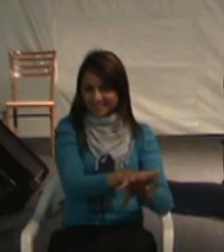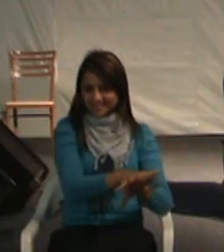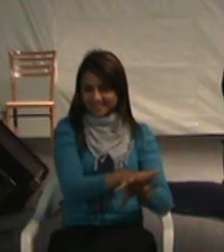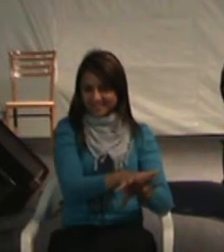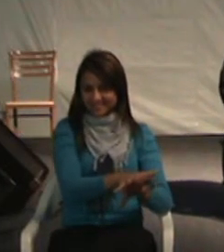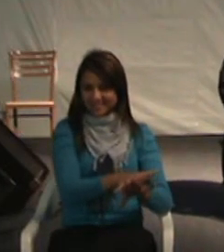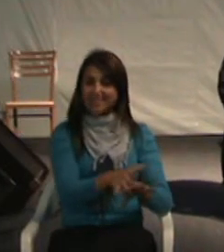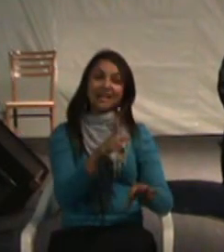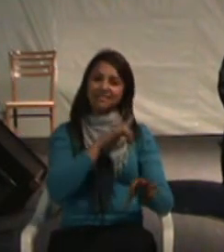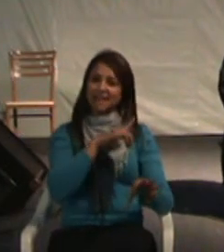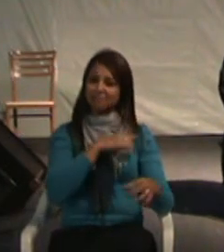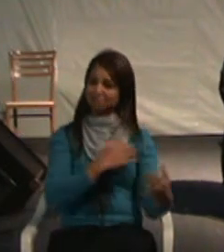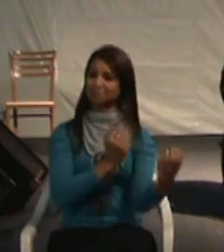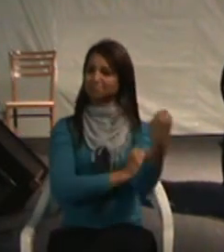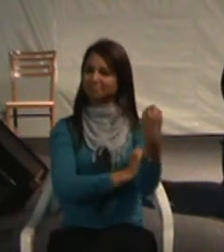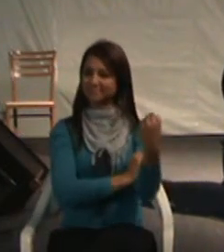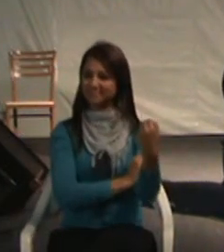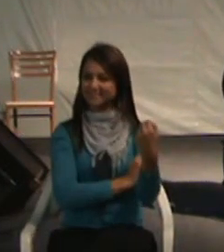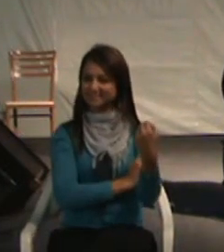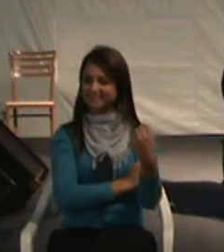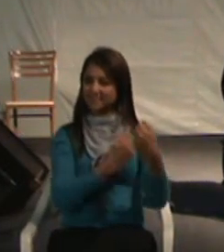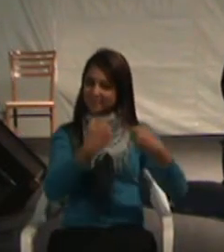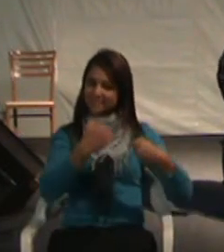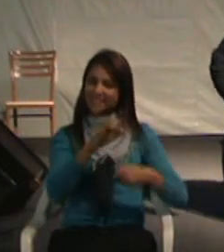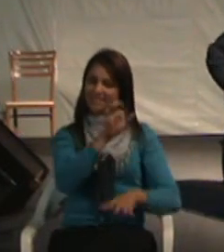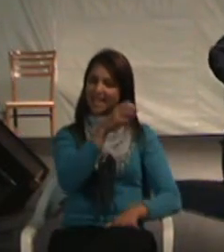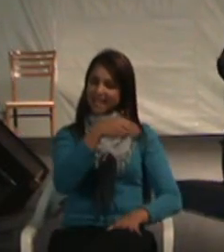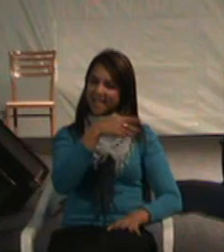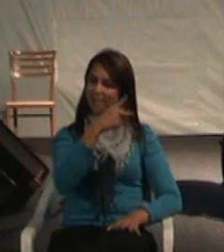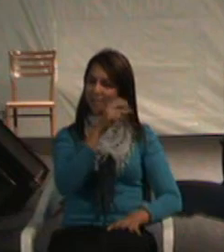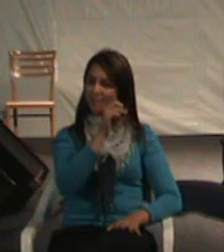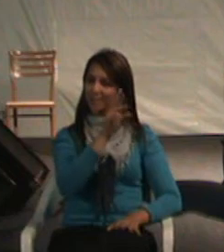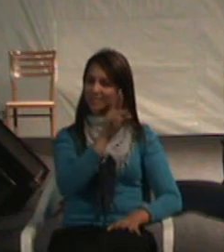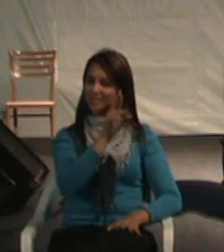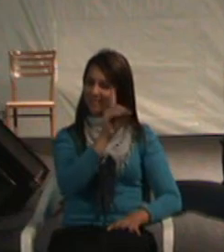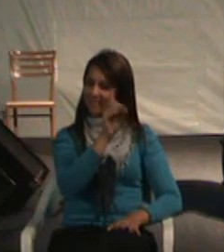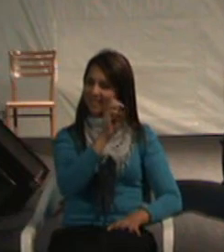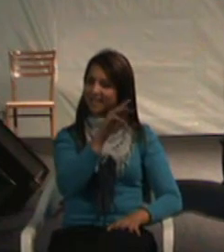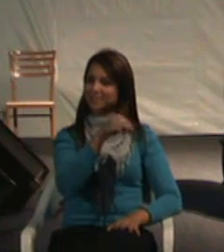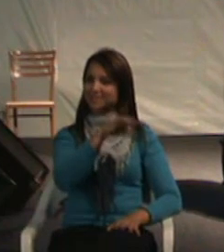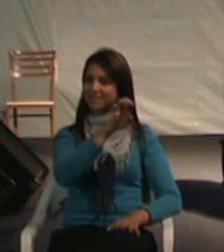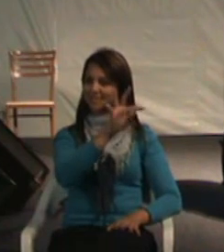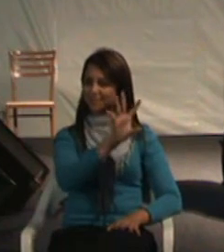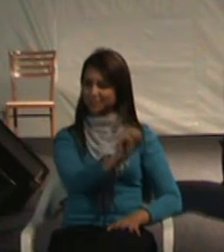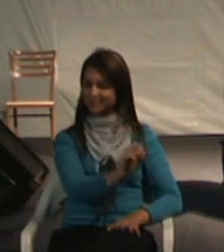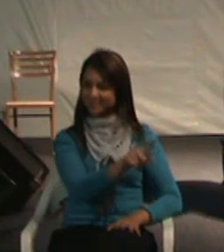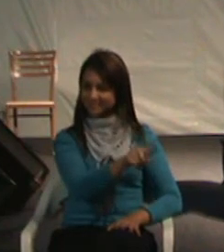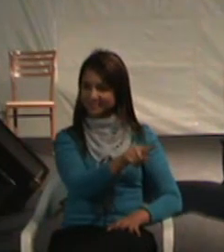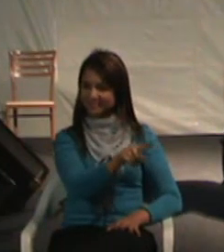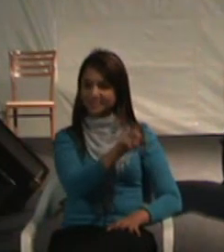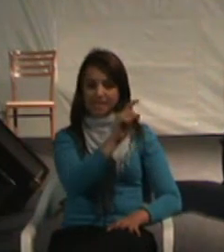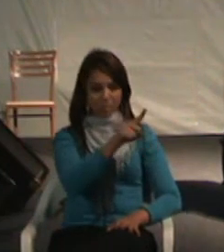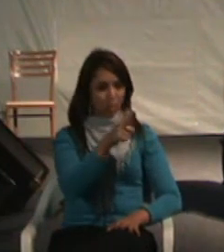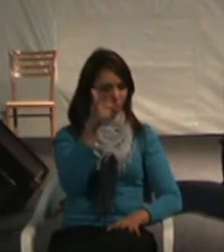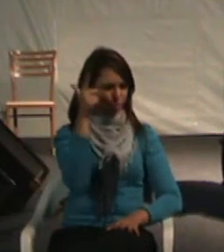de empowerment, o empoderamento. Nós só conseguimos, todos nós, só conseguimos produzir a partir do